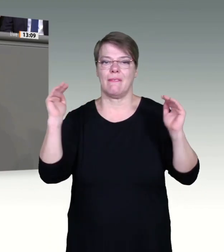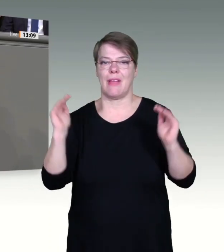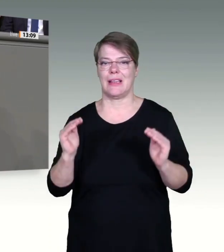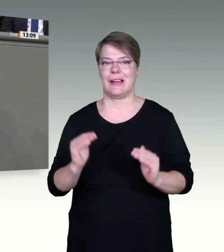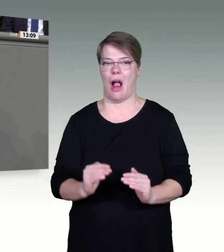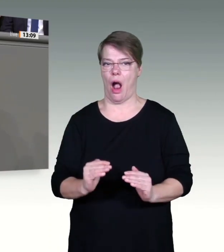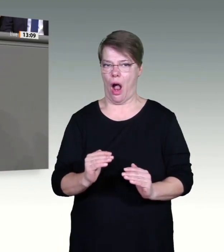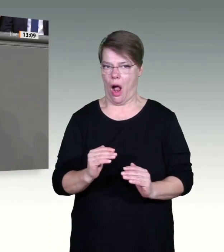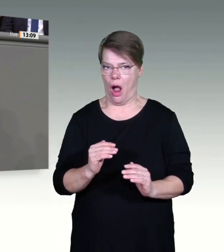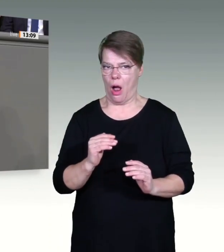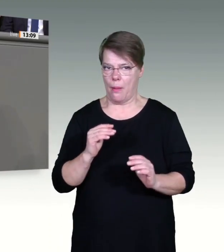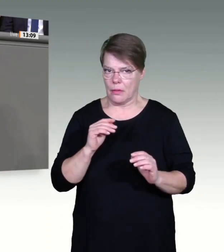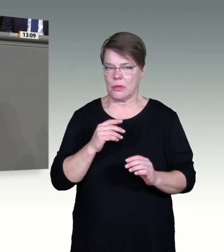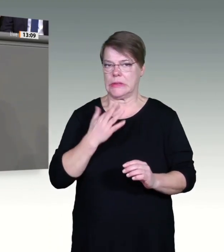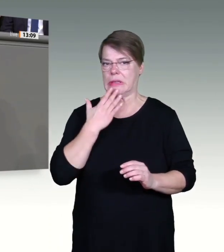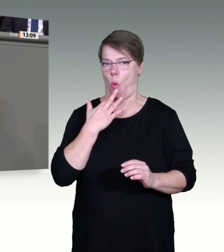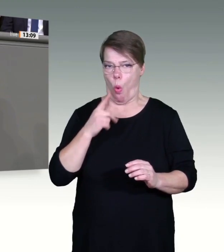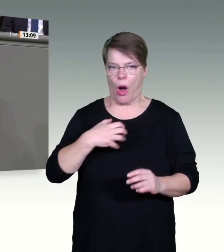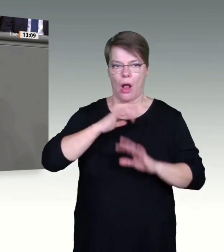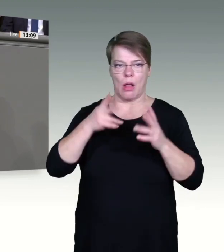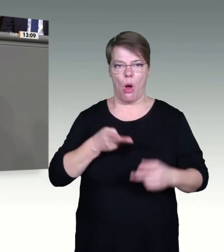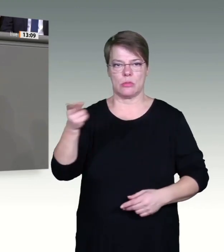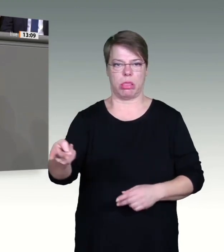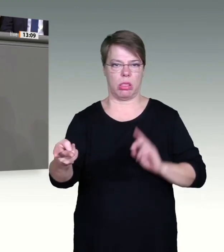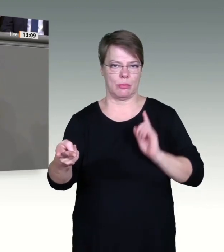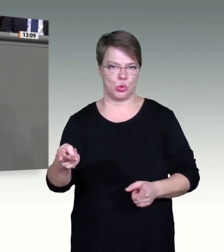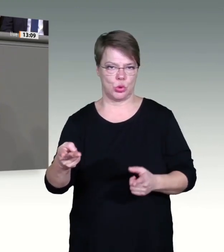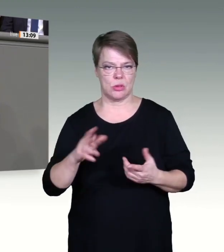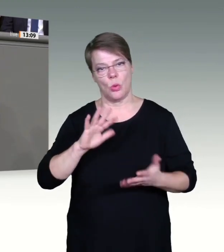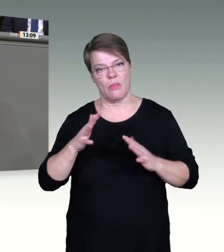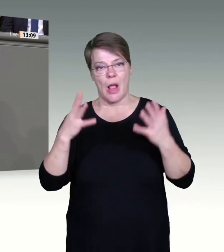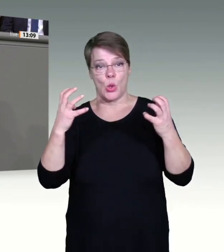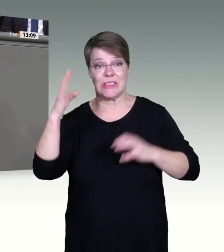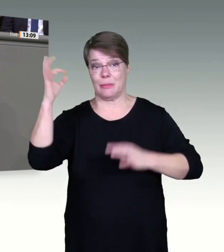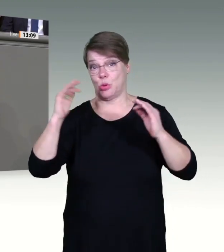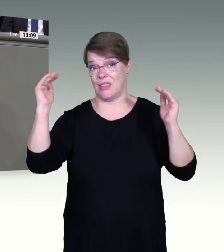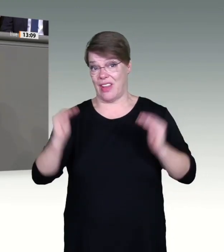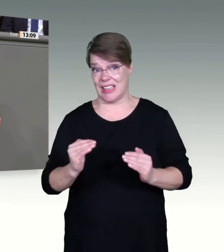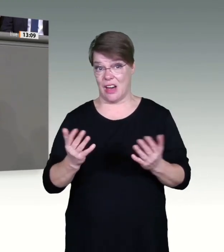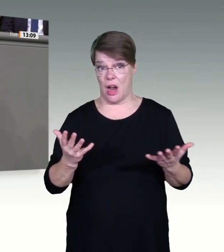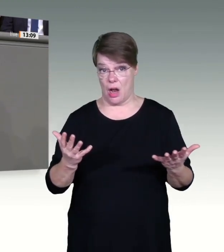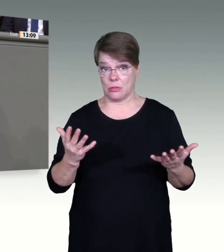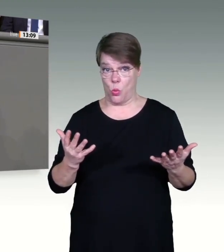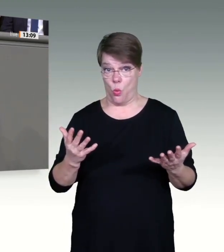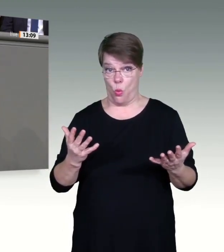Gesundheitssystems entgegenzutreten. Jede Impfung macht Beschränkungen des Alltags weniger notwendig.